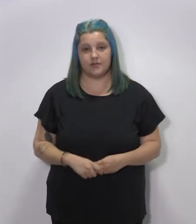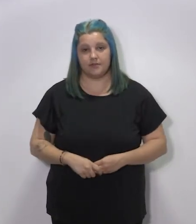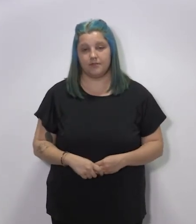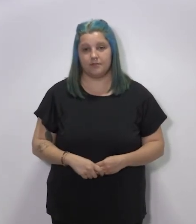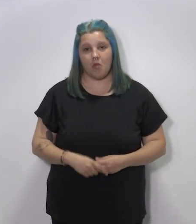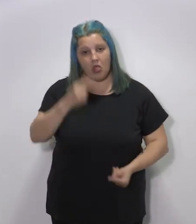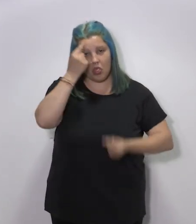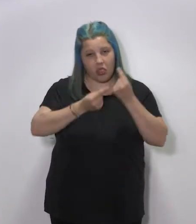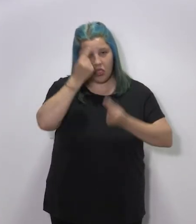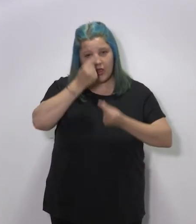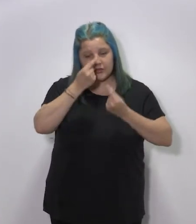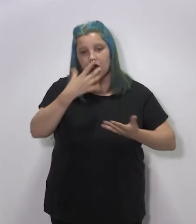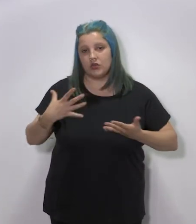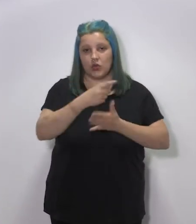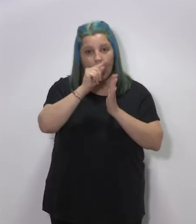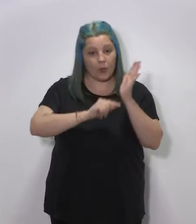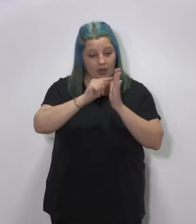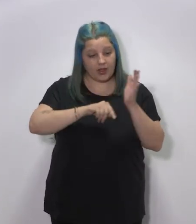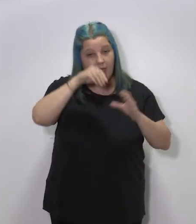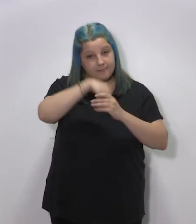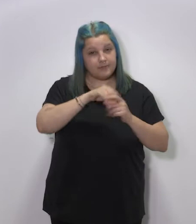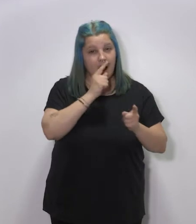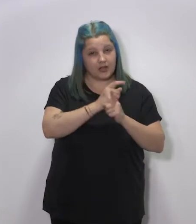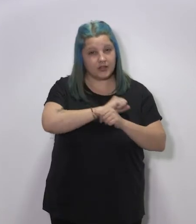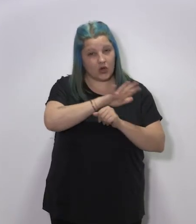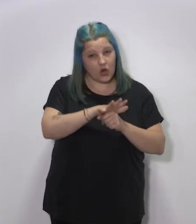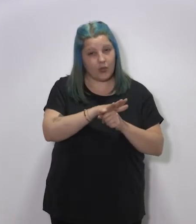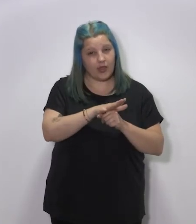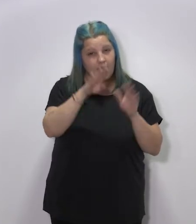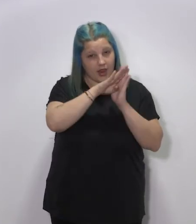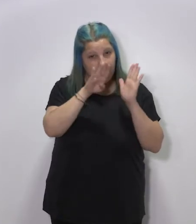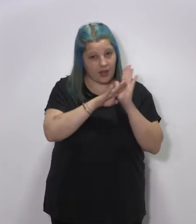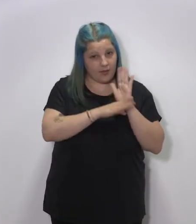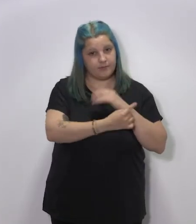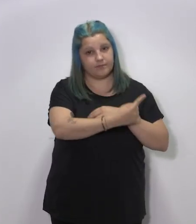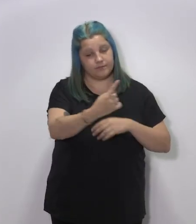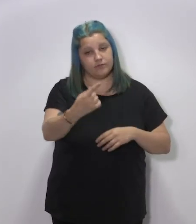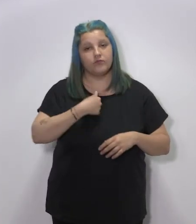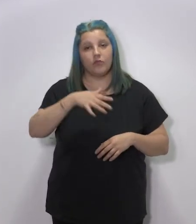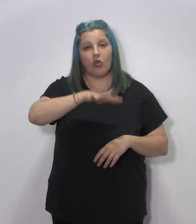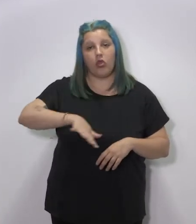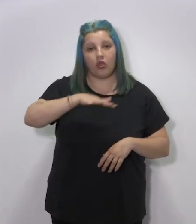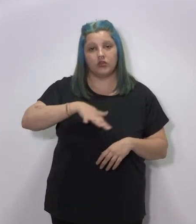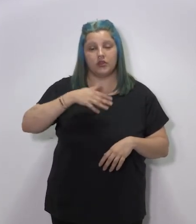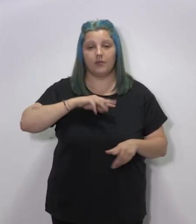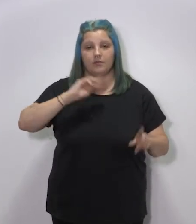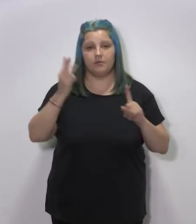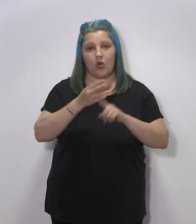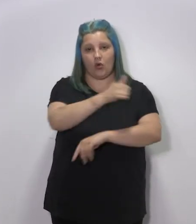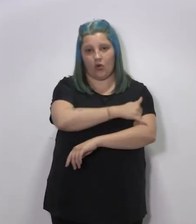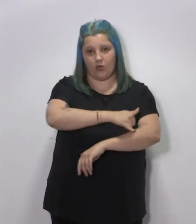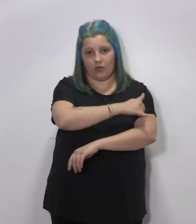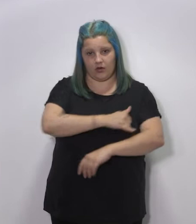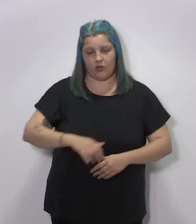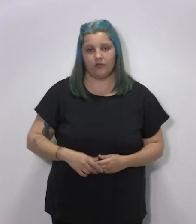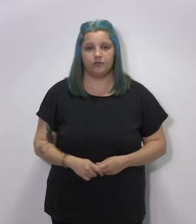y encontrarán todos los detalles respecto a las medidas anticovid de cada uno de los niveles detallados en nuestra página web